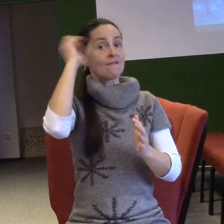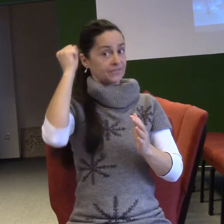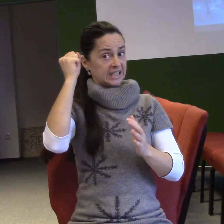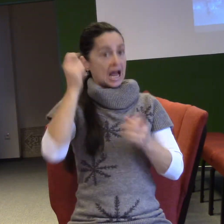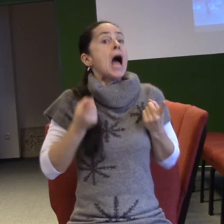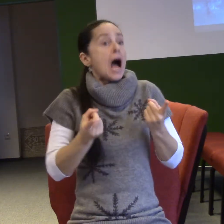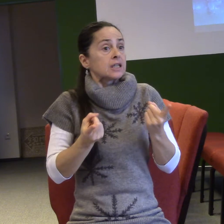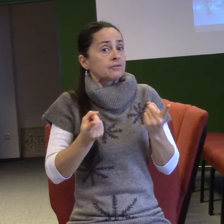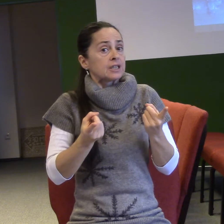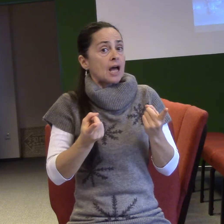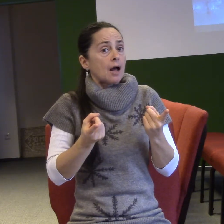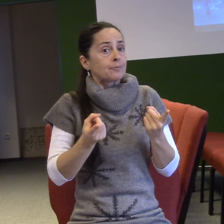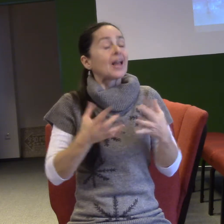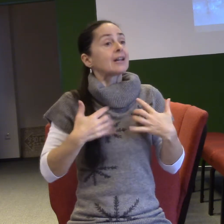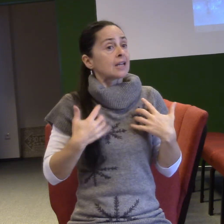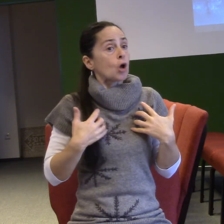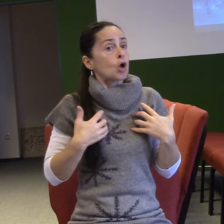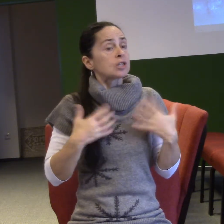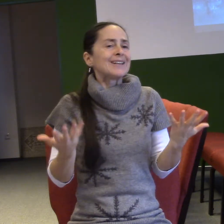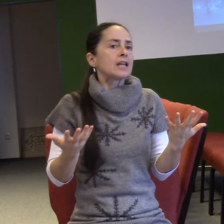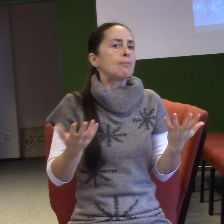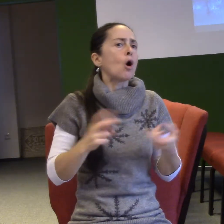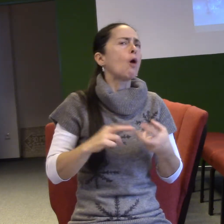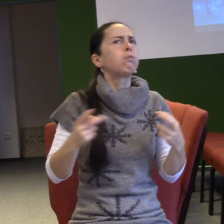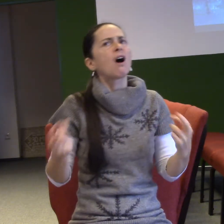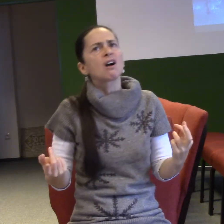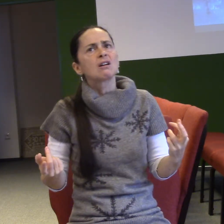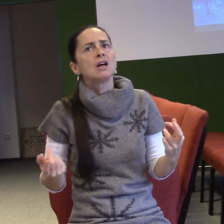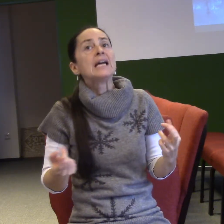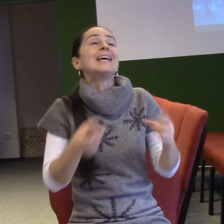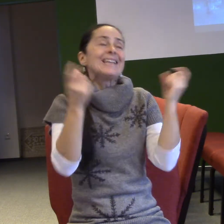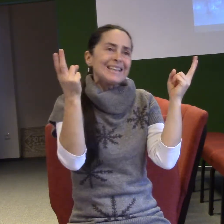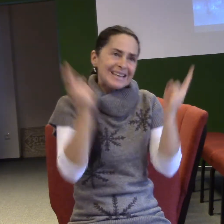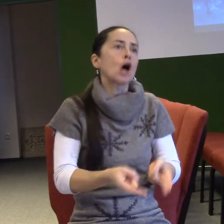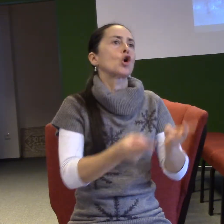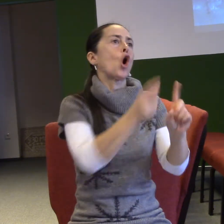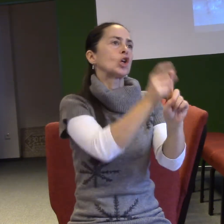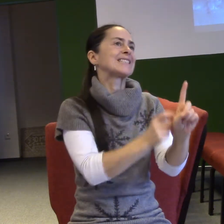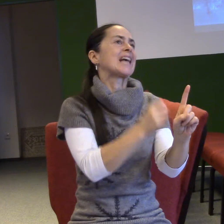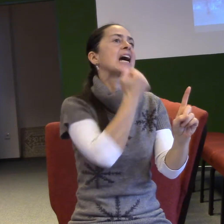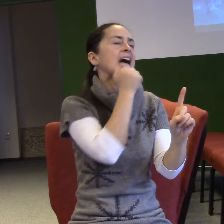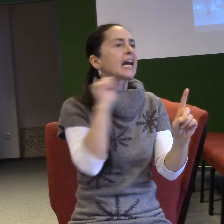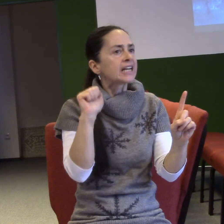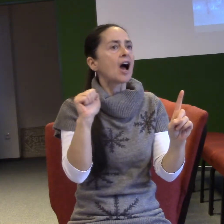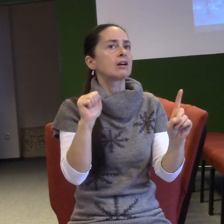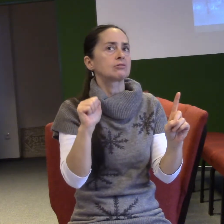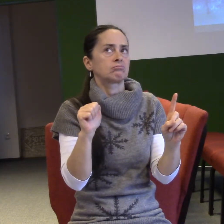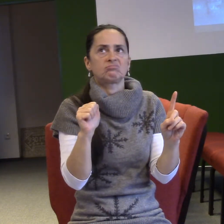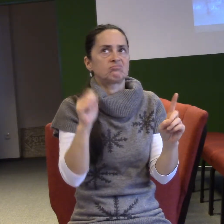A je tam nějaká radost? A nebo naopak se nám stane to, co Zachariášovi, že nevěříme, jsme pasivní a vede to k neradosti,